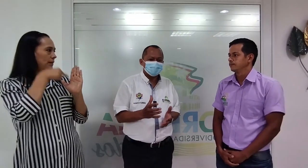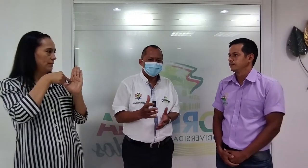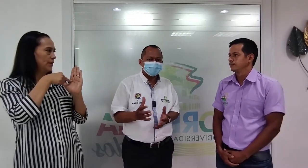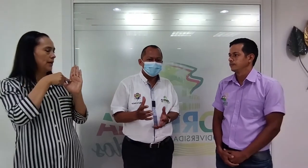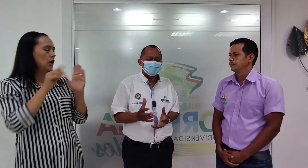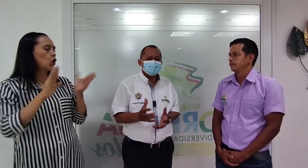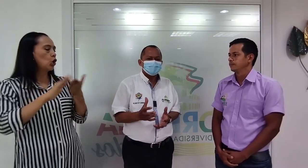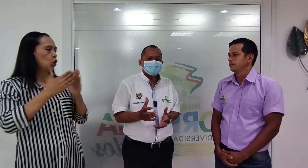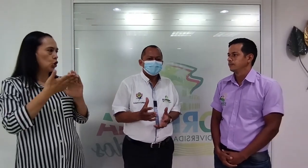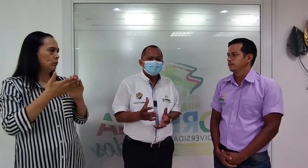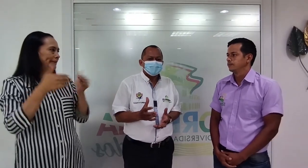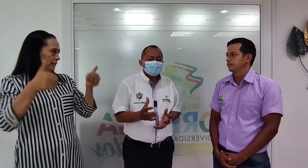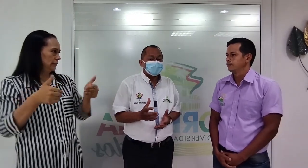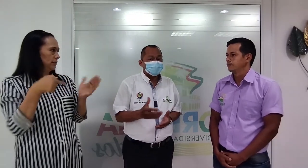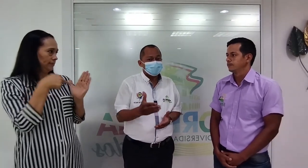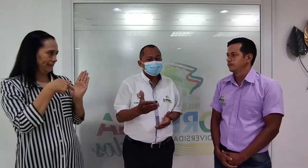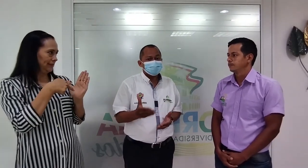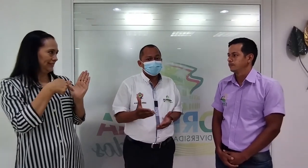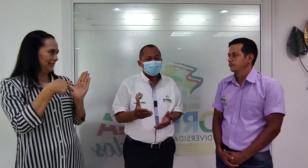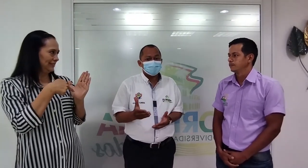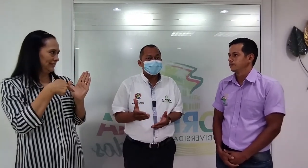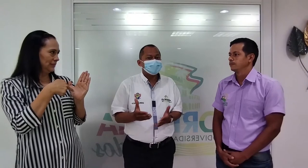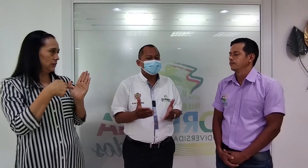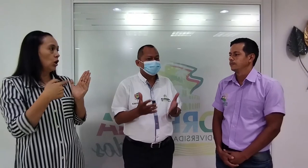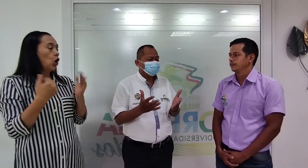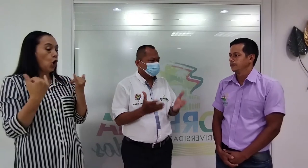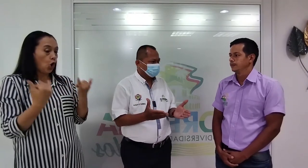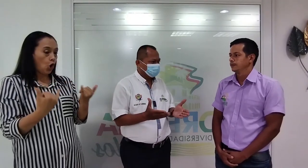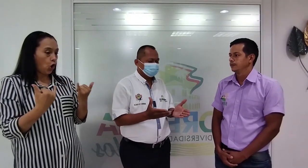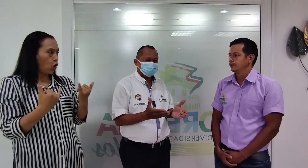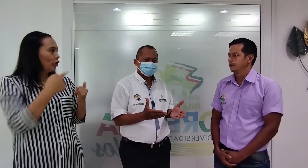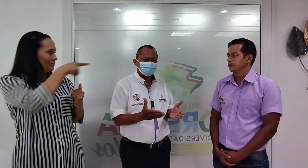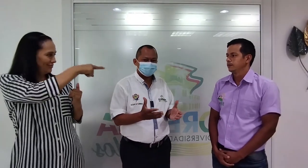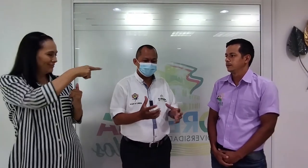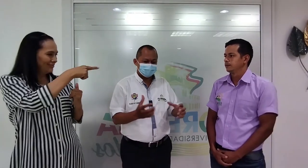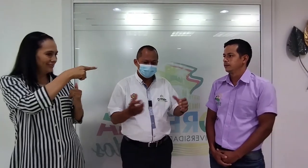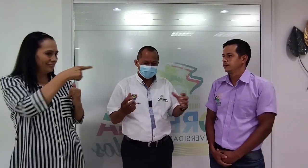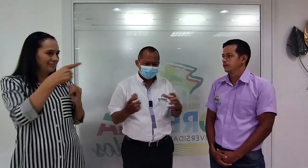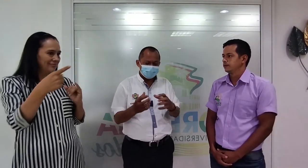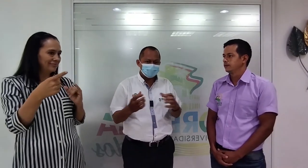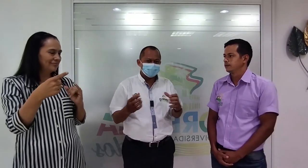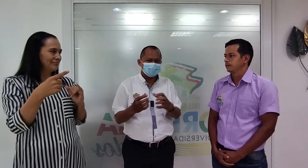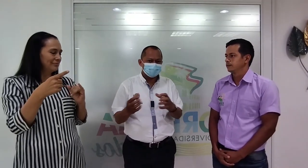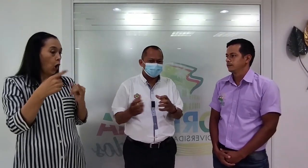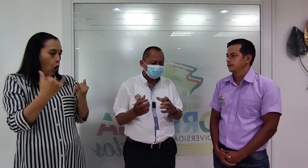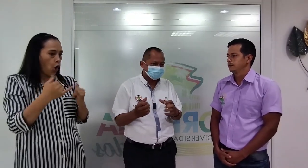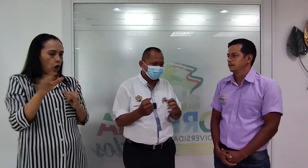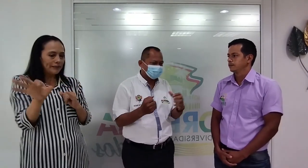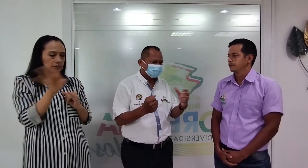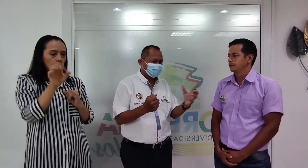comunidad y por eso hoy hay un enlace que sirve del contacto entre